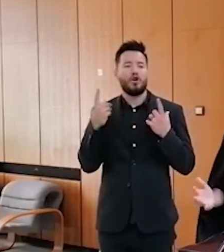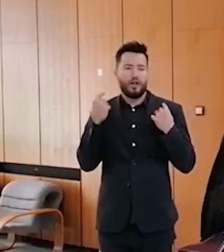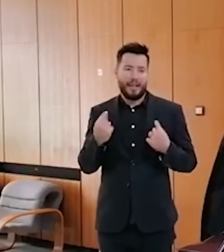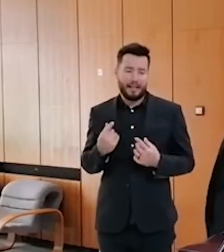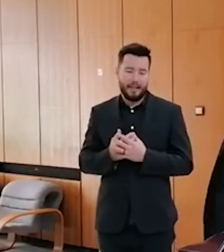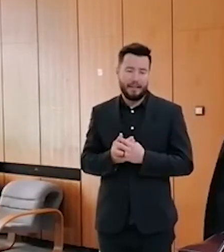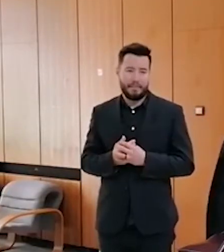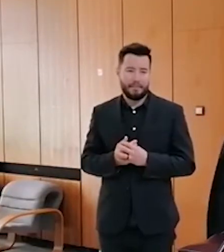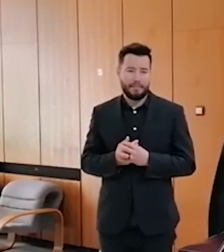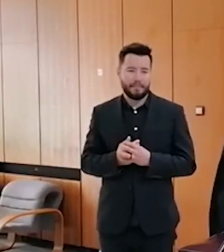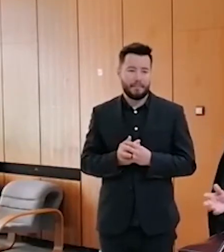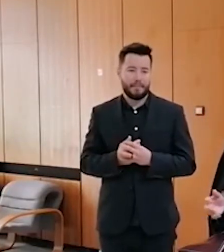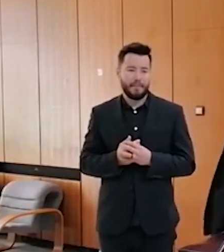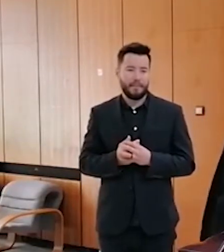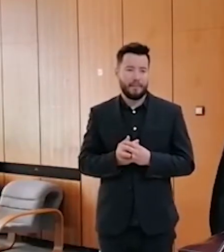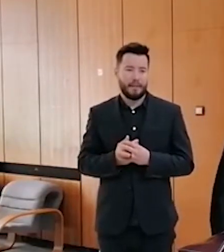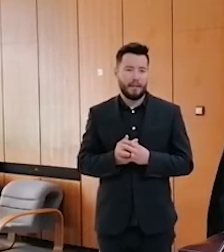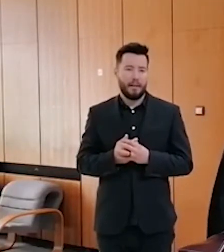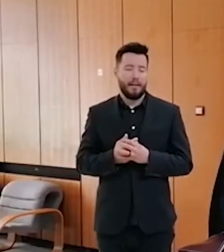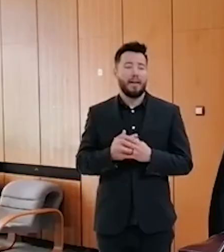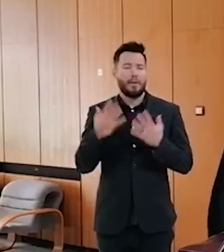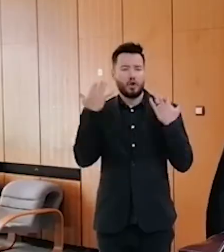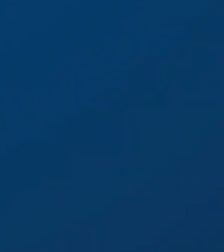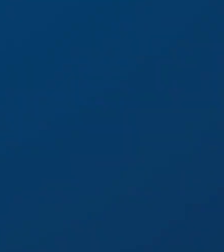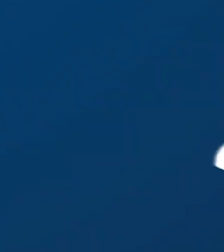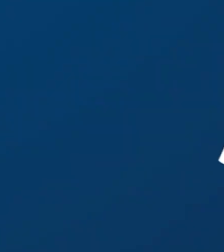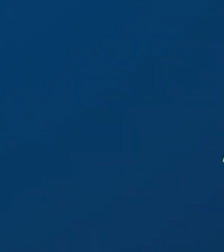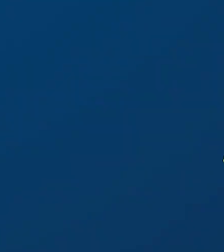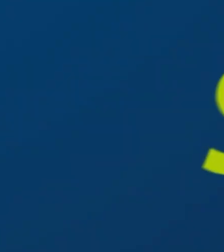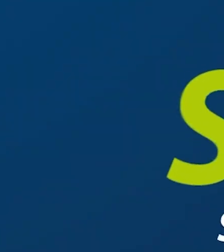by samozrejme nášho slovili po hľadom čohokoľvek, tak by sme pripravili na dialog.